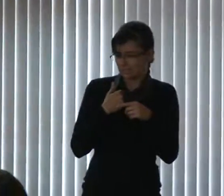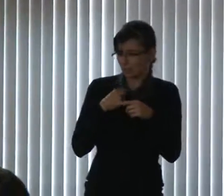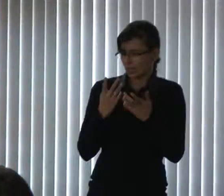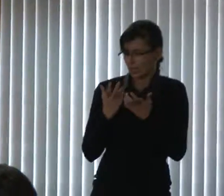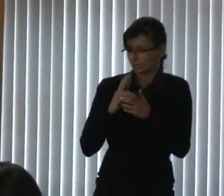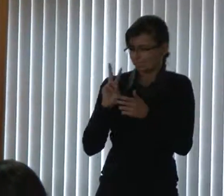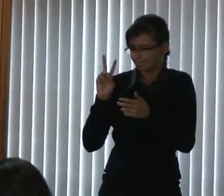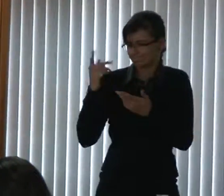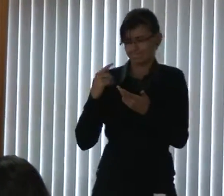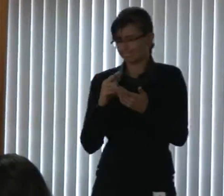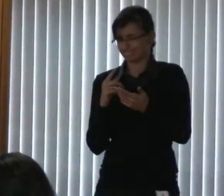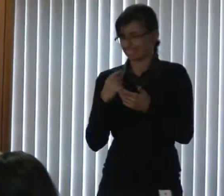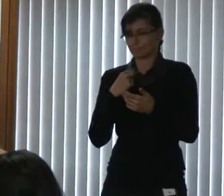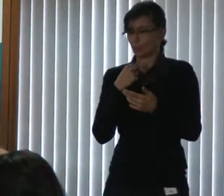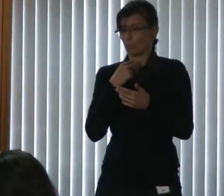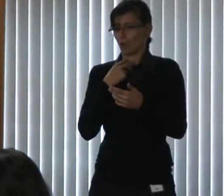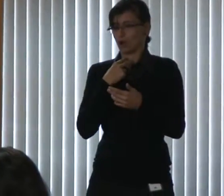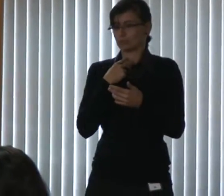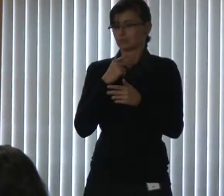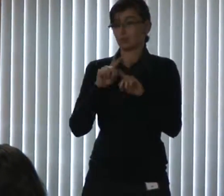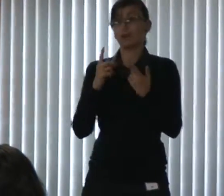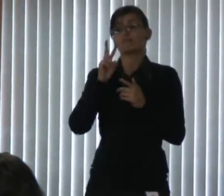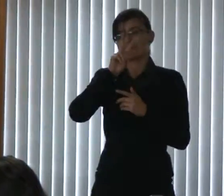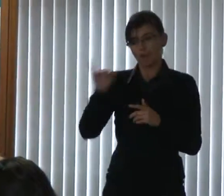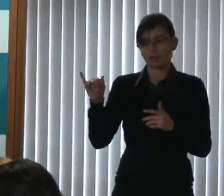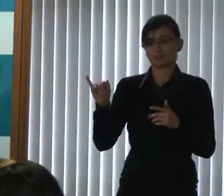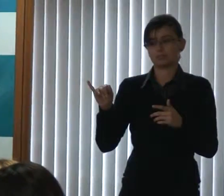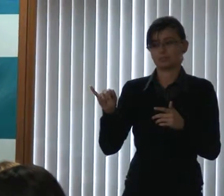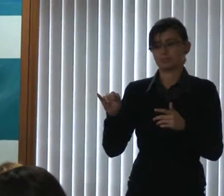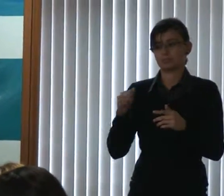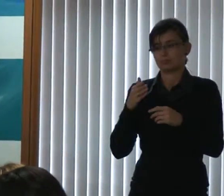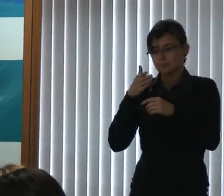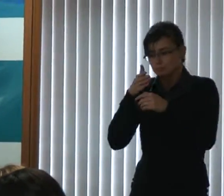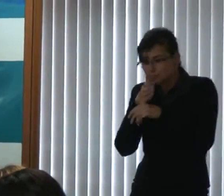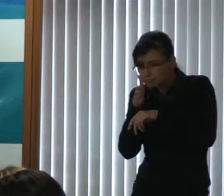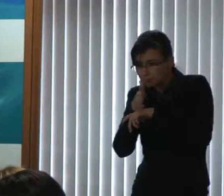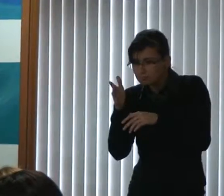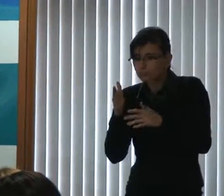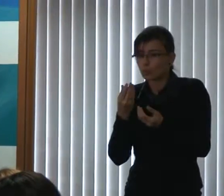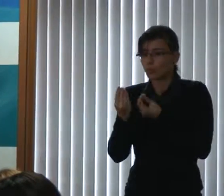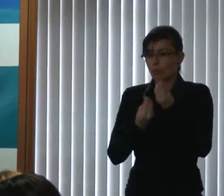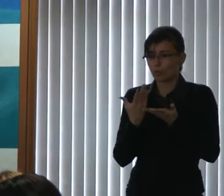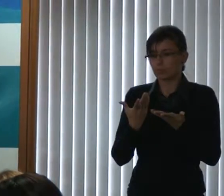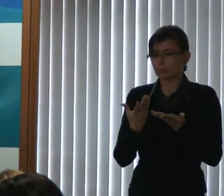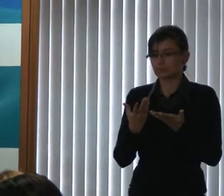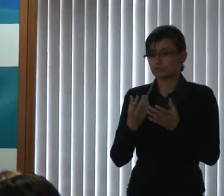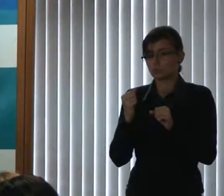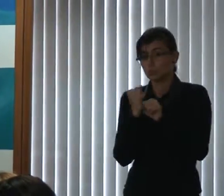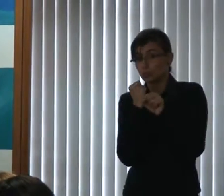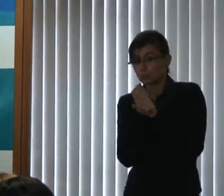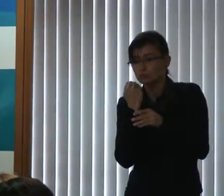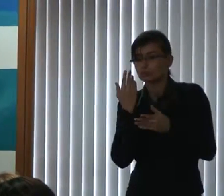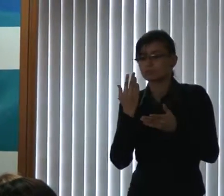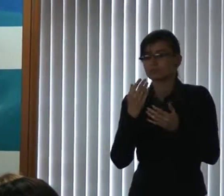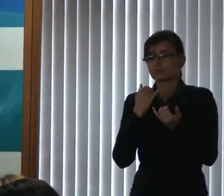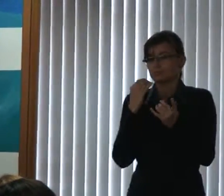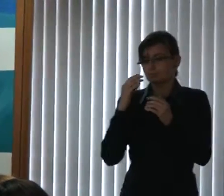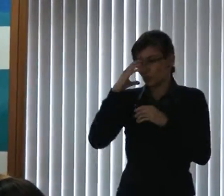Mas eles vão fazer parte, sim. Vão fazer parte, sim, da construção de uma Curitiba mais humana,